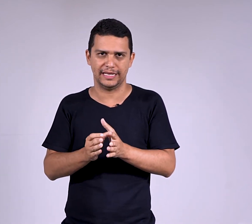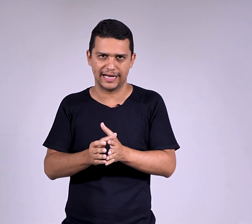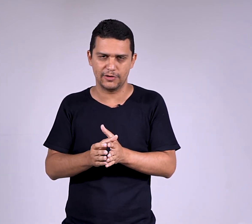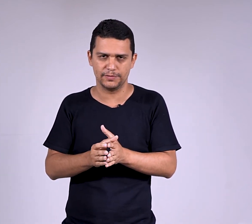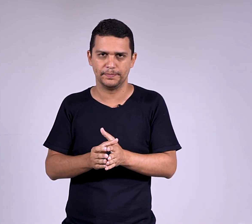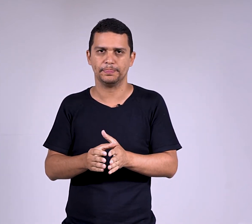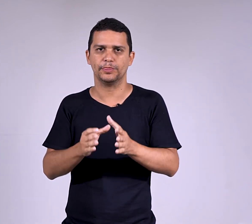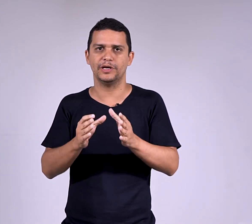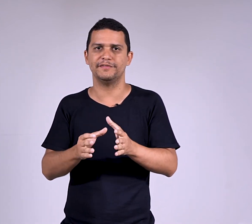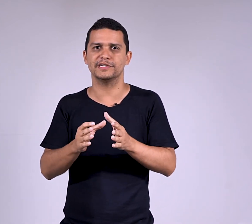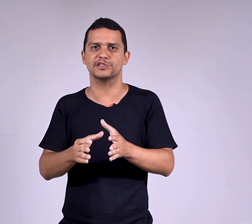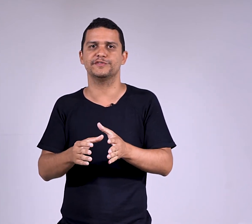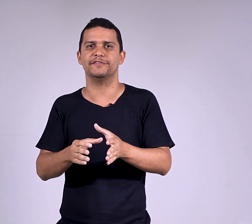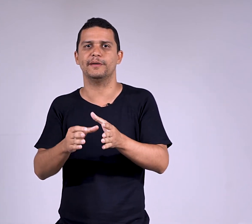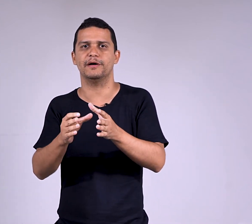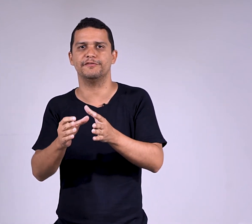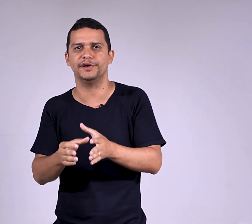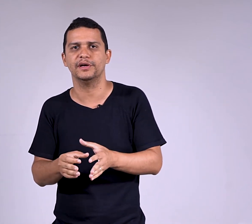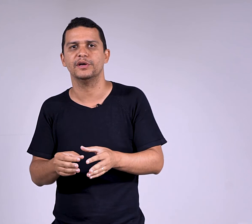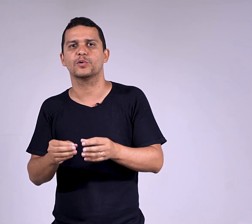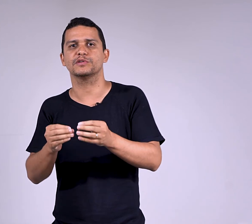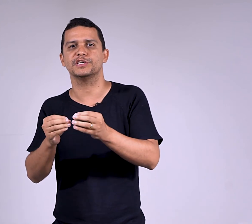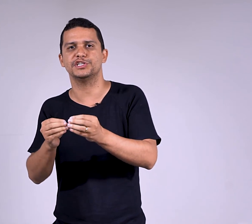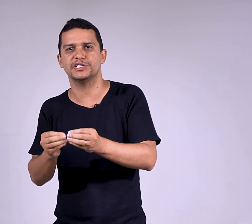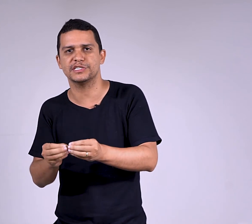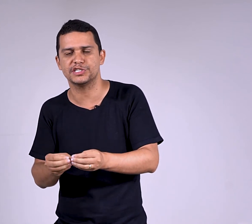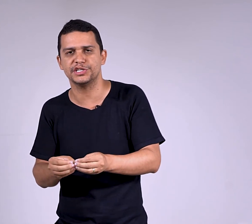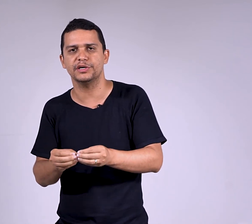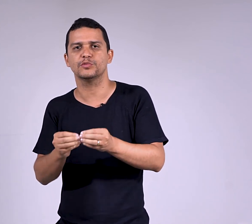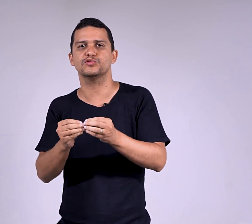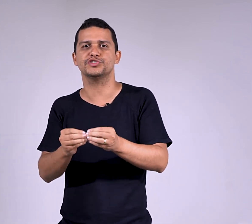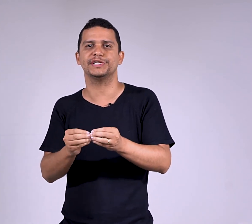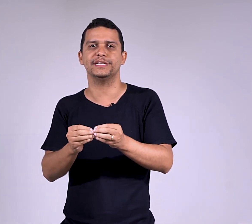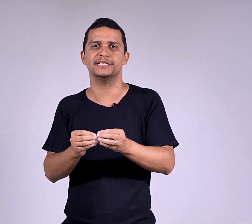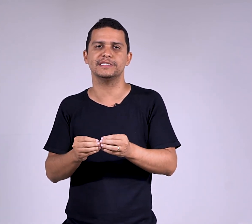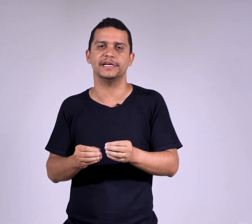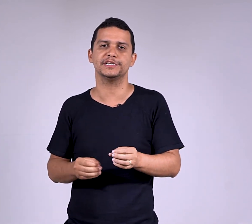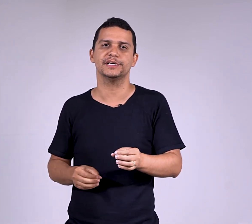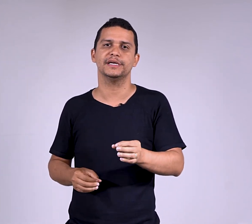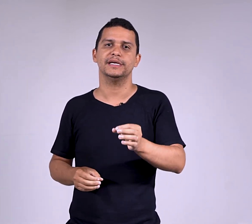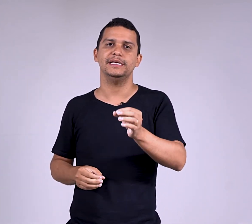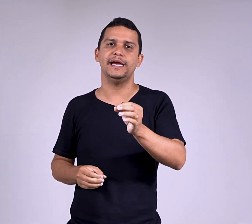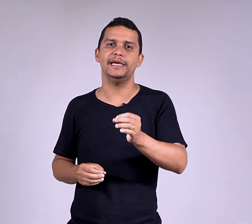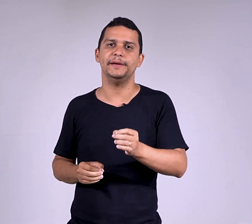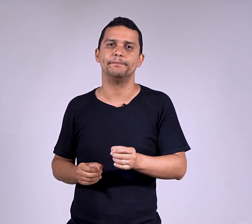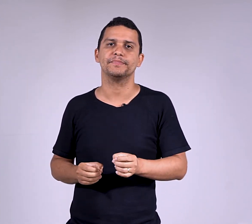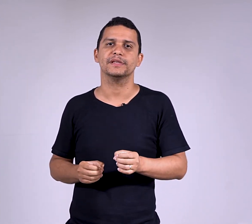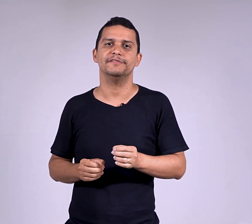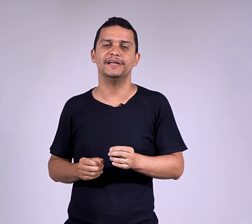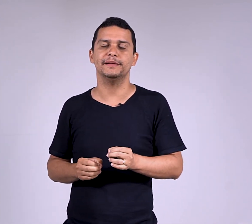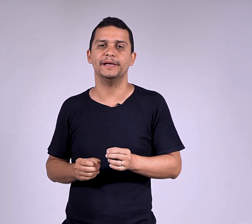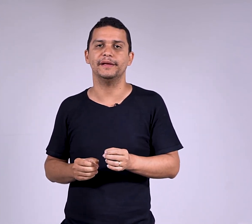Legal? Toda vez que eu tiver verbo haver com sentido de existir, o sujeito é inexistente. E aí, veja bem,